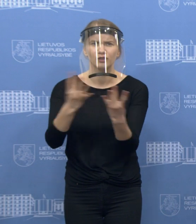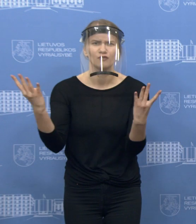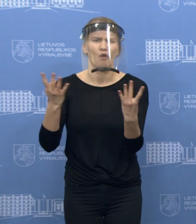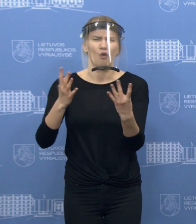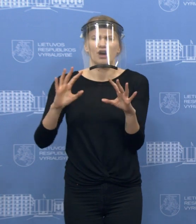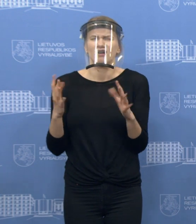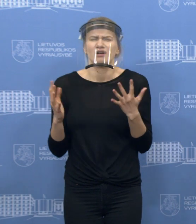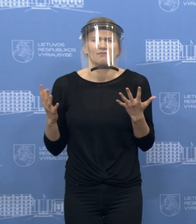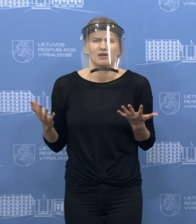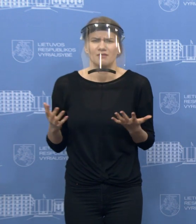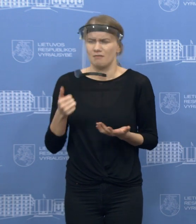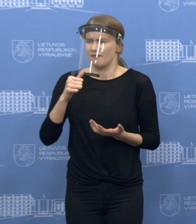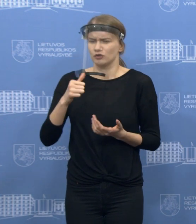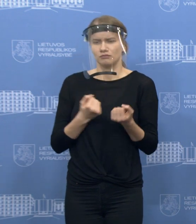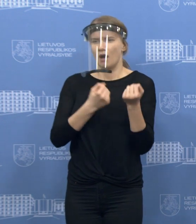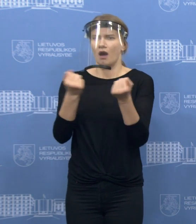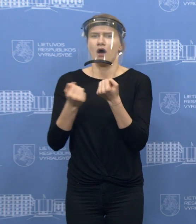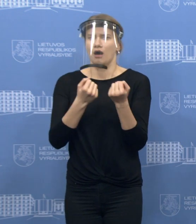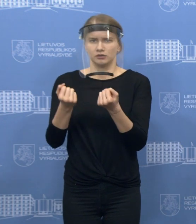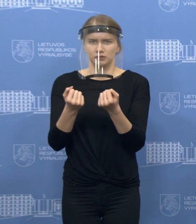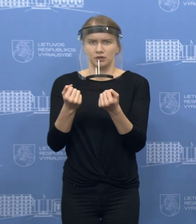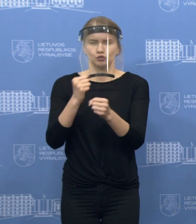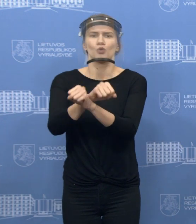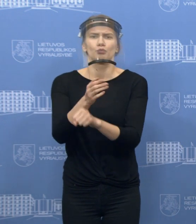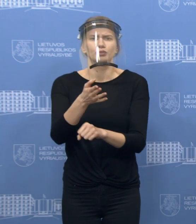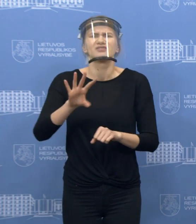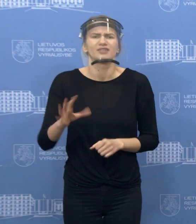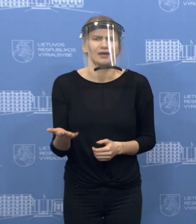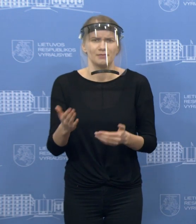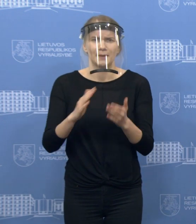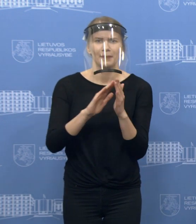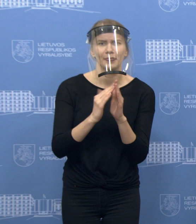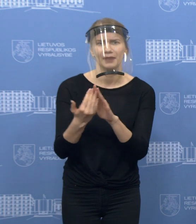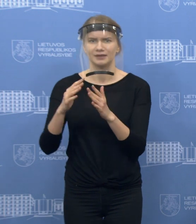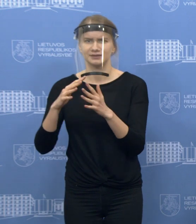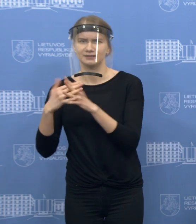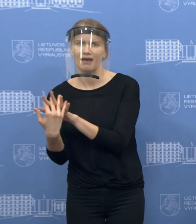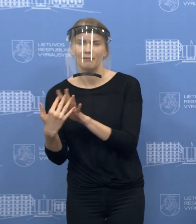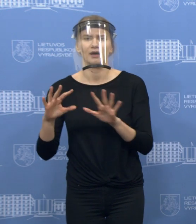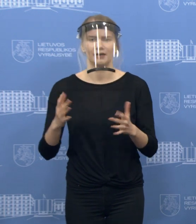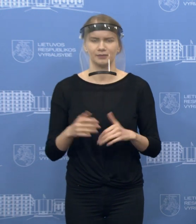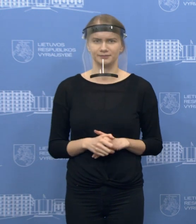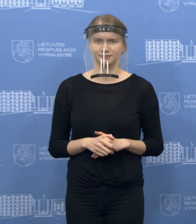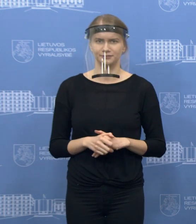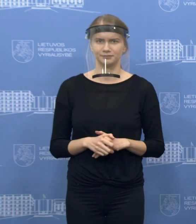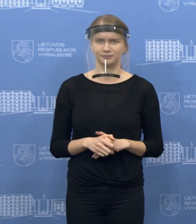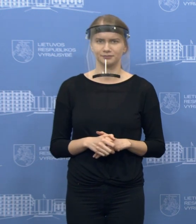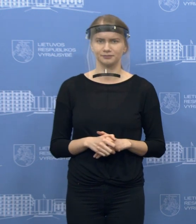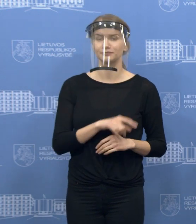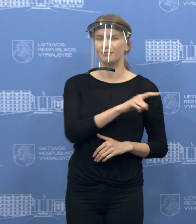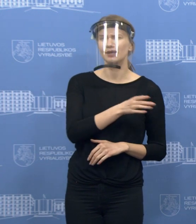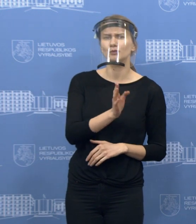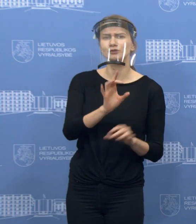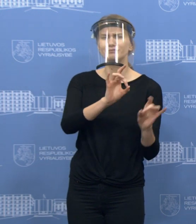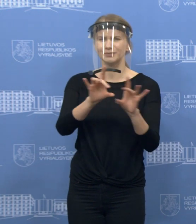ar, nežinau, ženklai. Kaip atrodysi įvažiavimai į miestus ir miestelius? Ačiū. Labai skirtingai, atrodys, policijos generalins komisaras